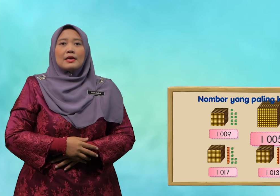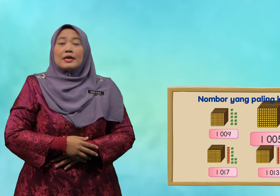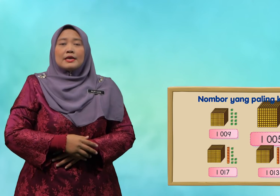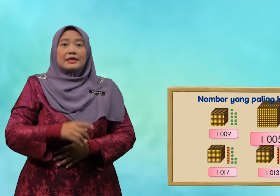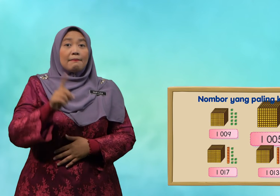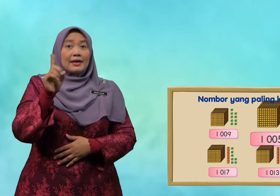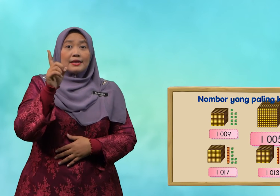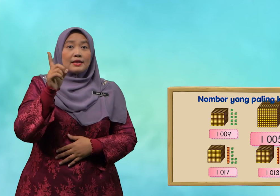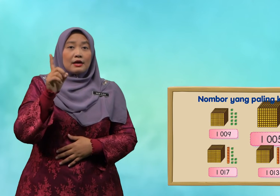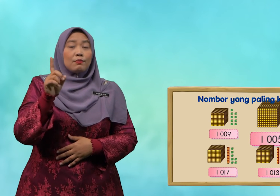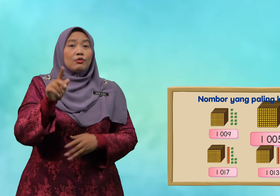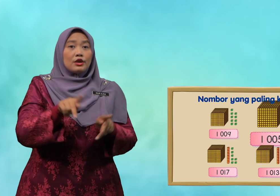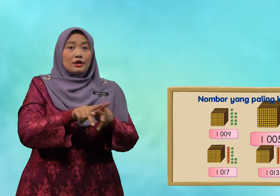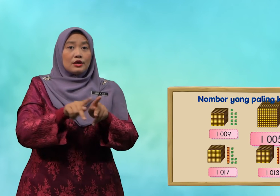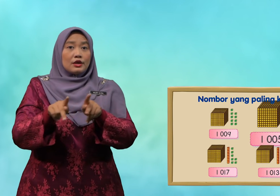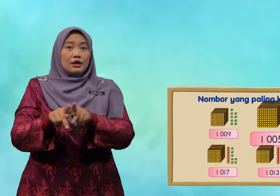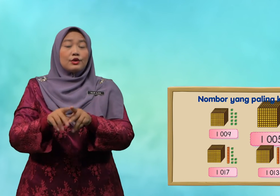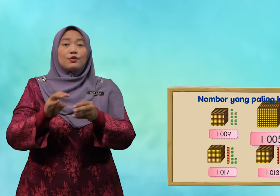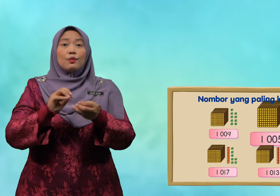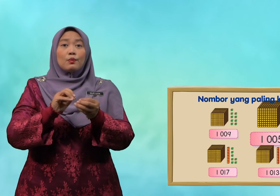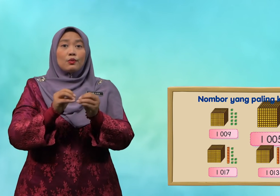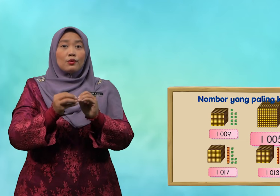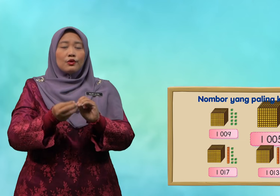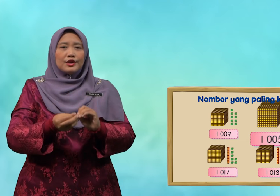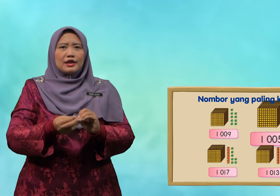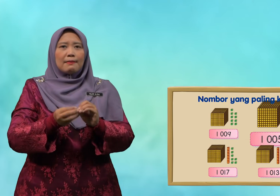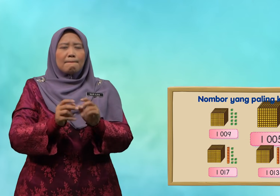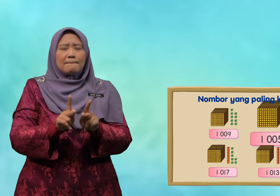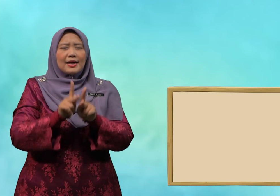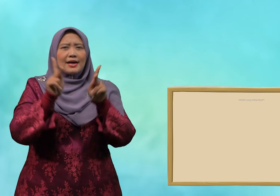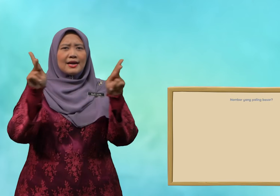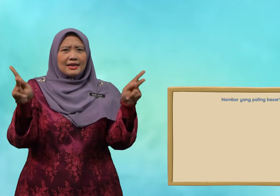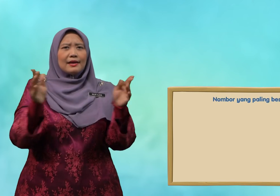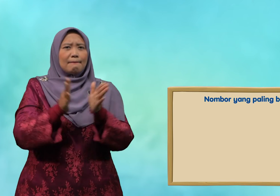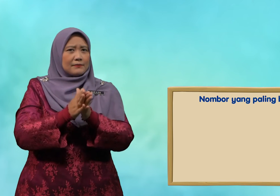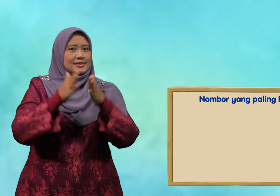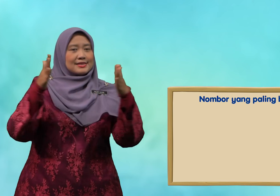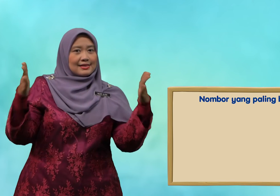yang manakah pula nombor yang paling besar